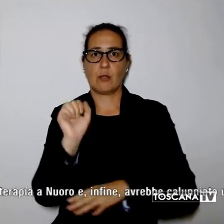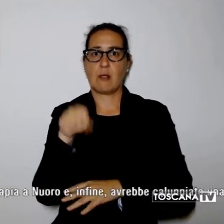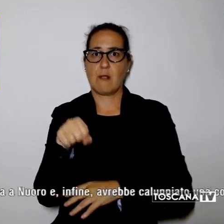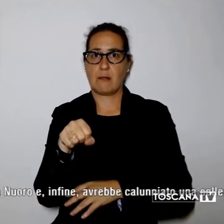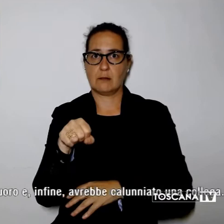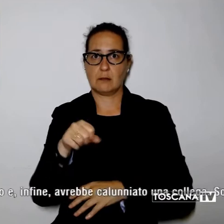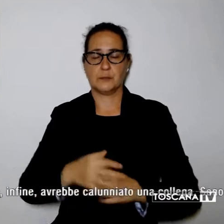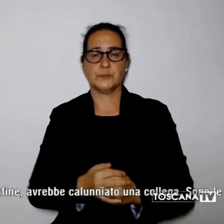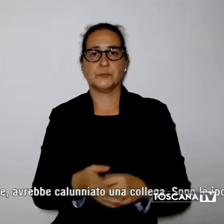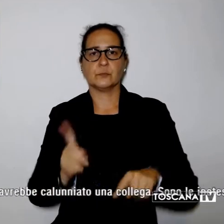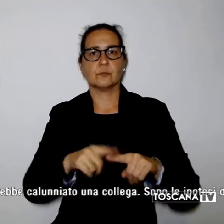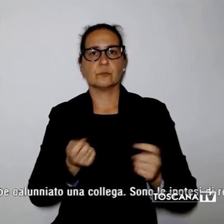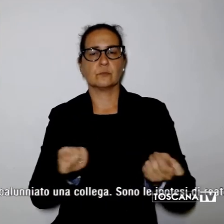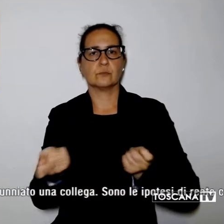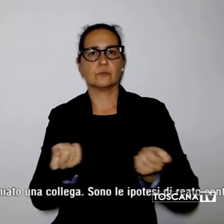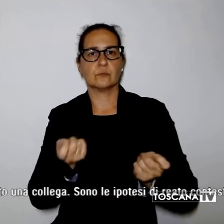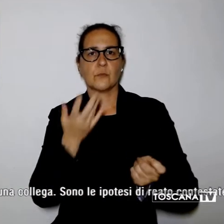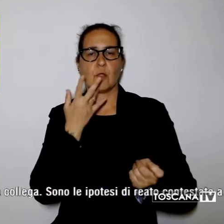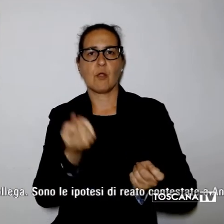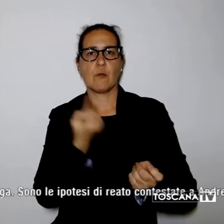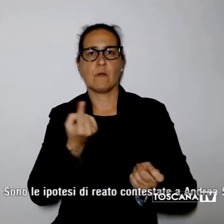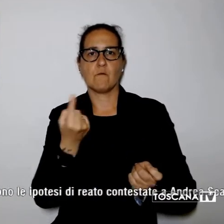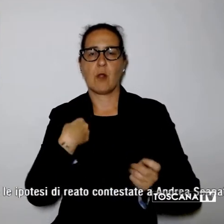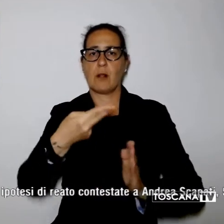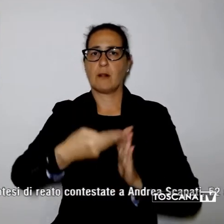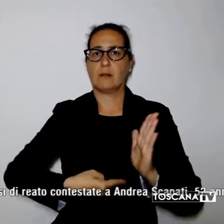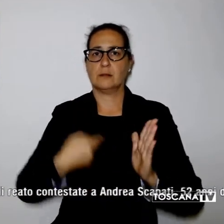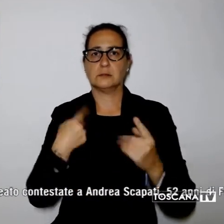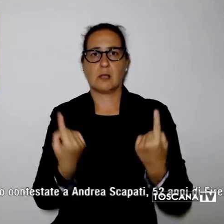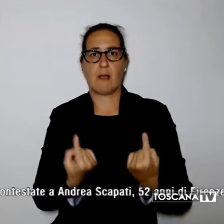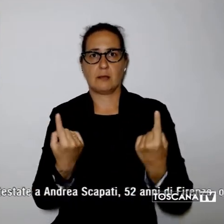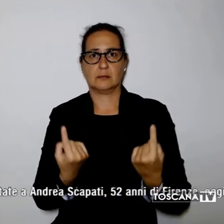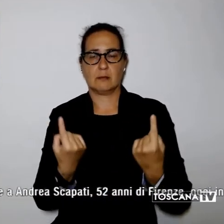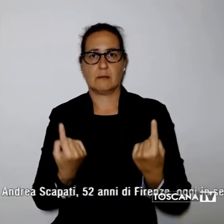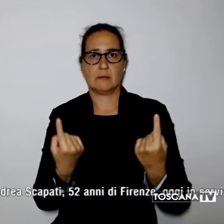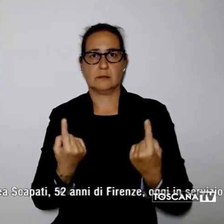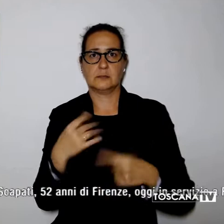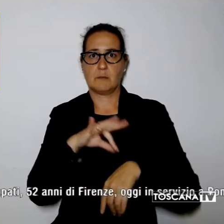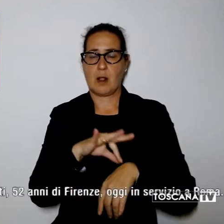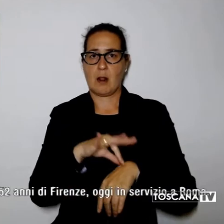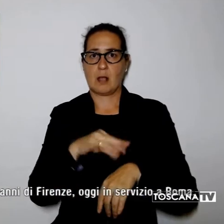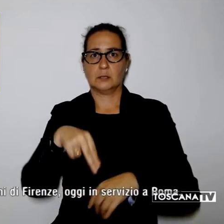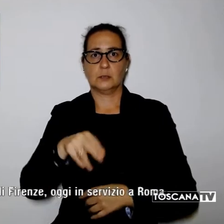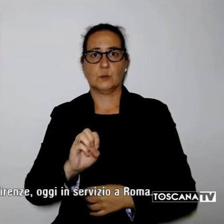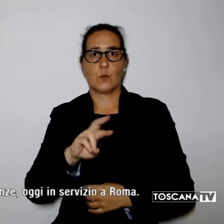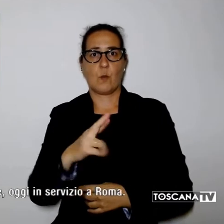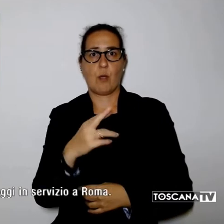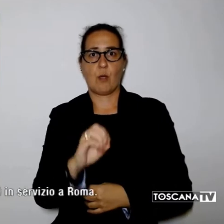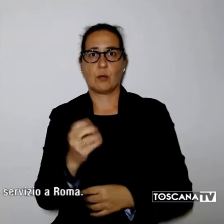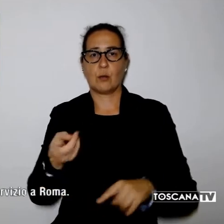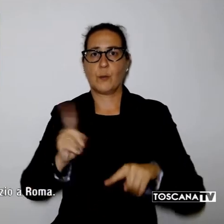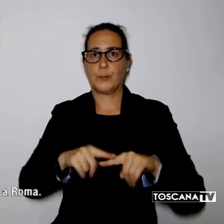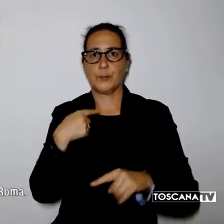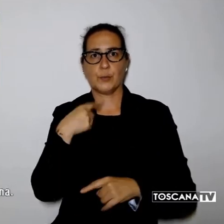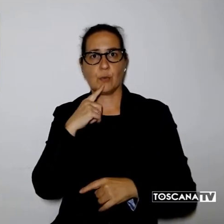in modo arbitrario le liste d'attesa per i pazienti in radioterapia a Nuoro e infine avrebbe calugnato un collega.